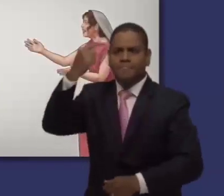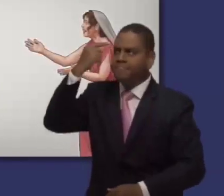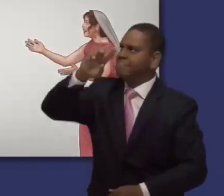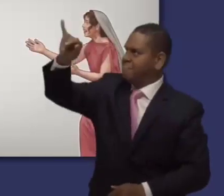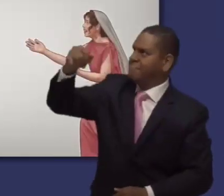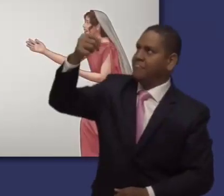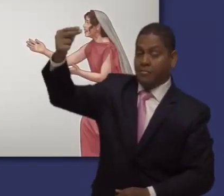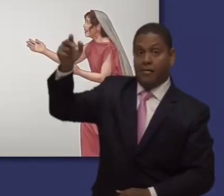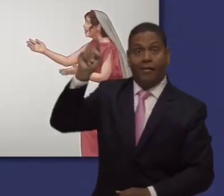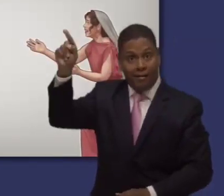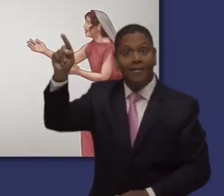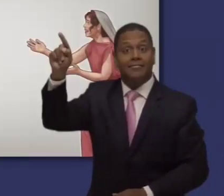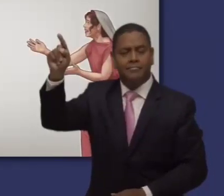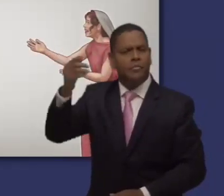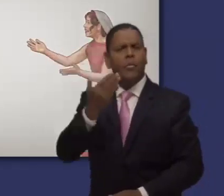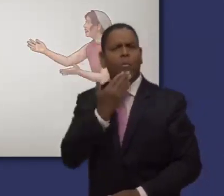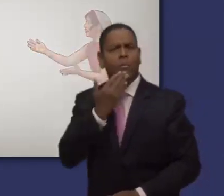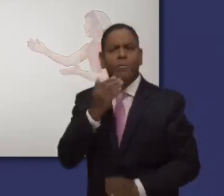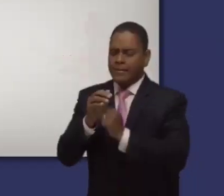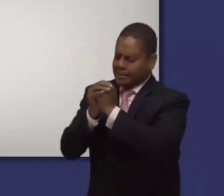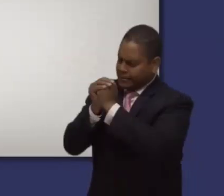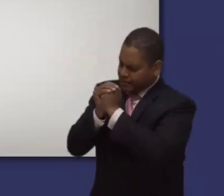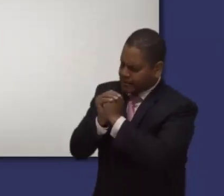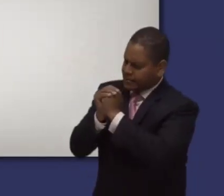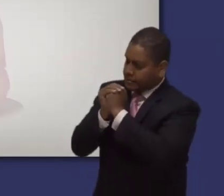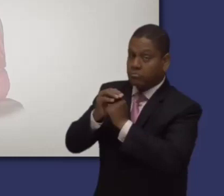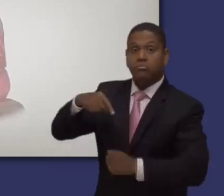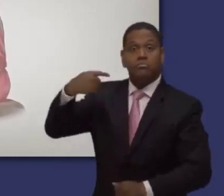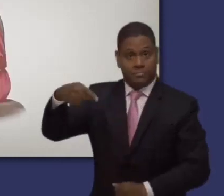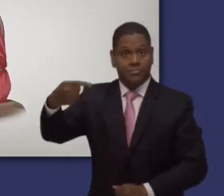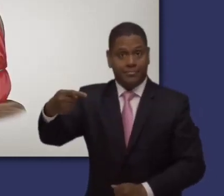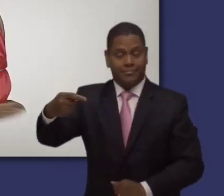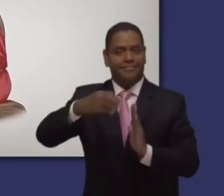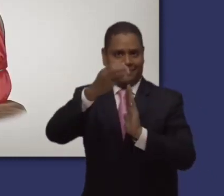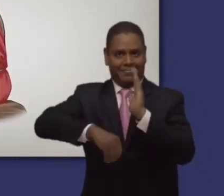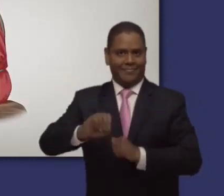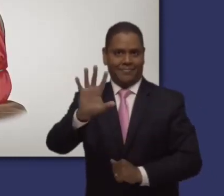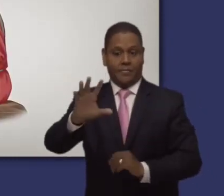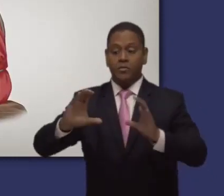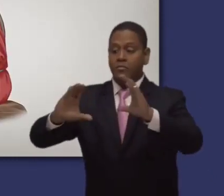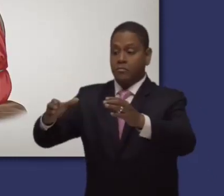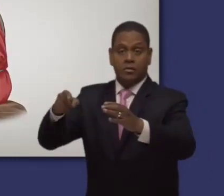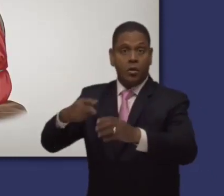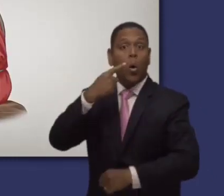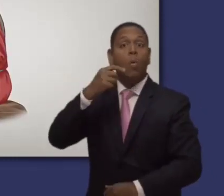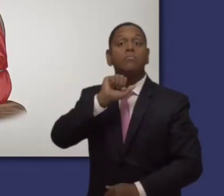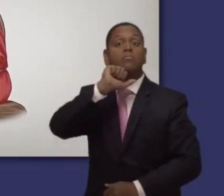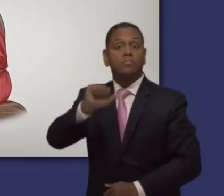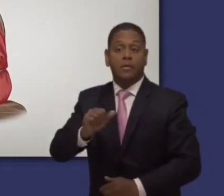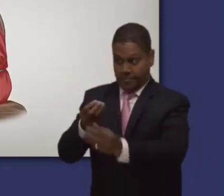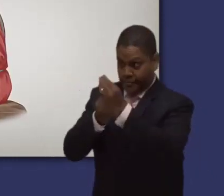signifique pasar por pruebas de fuego. También dijo que debemos estar vigilantes en cuanto a las